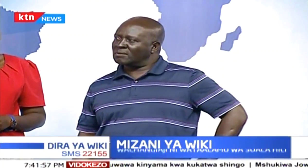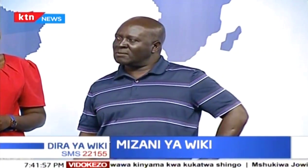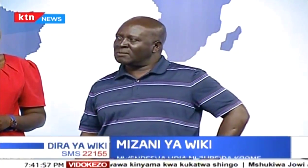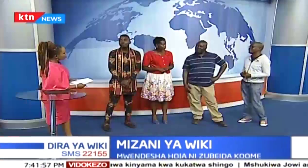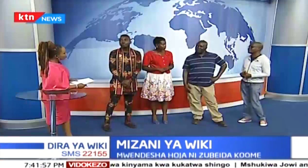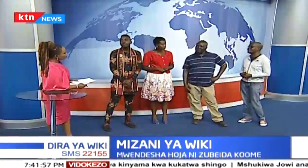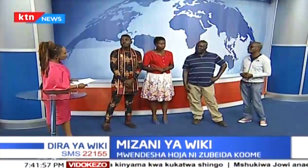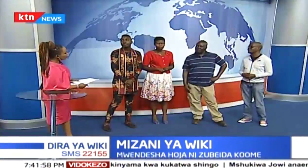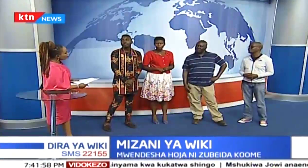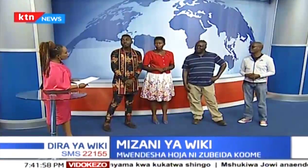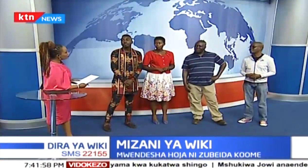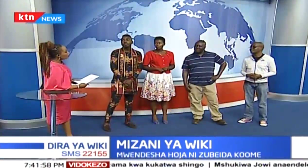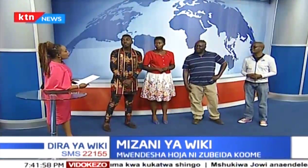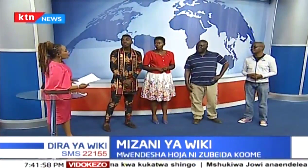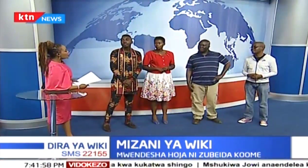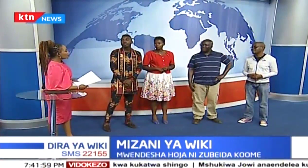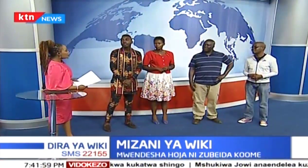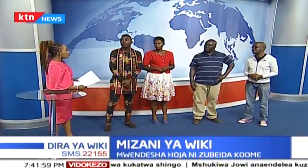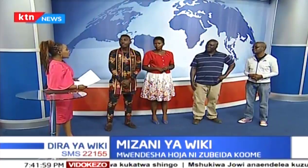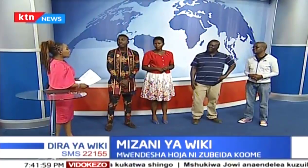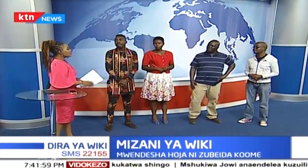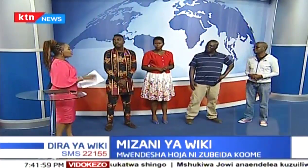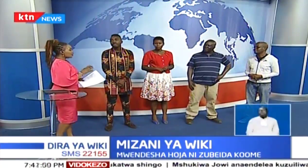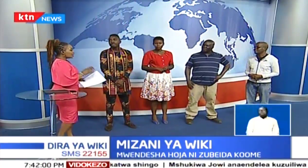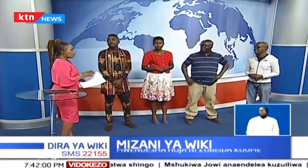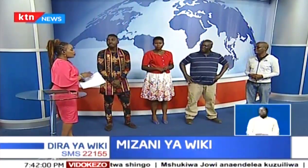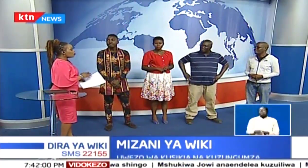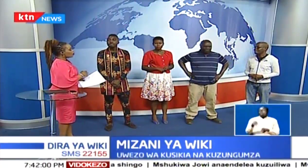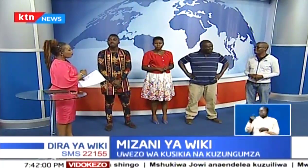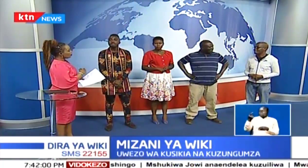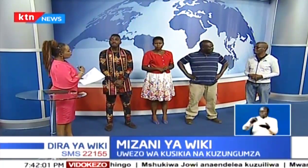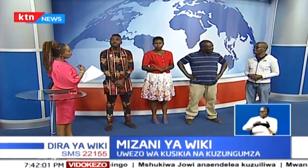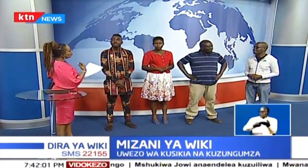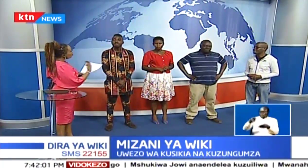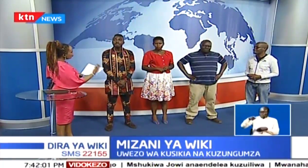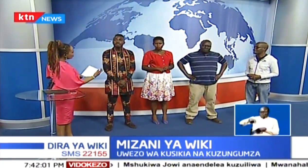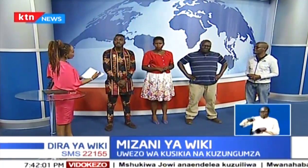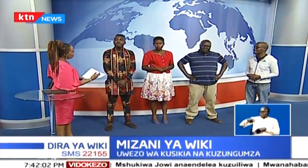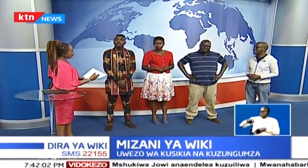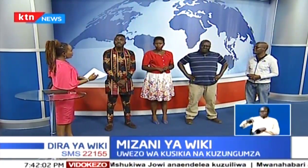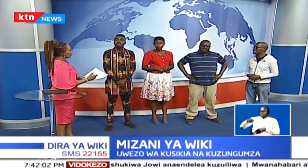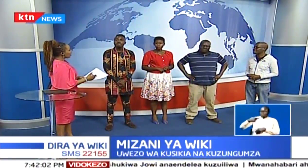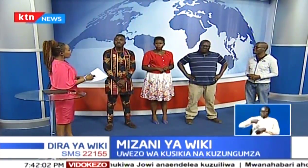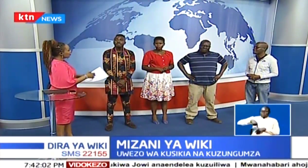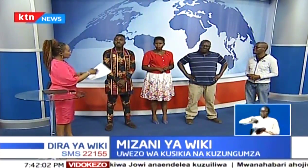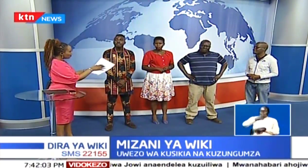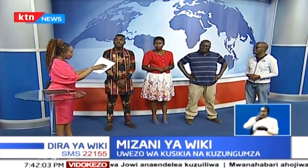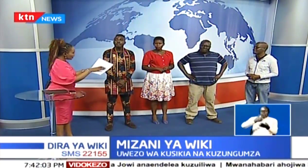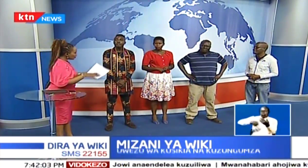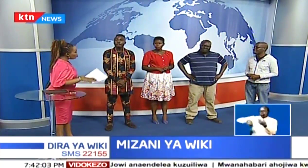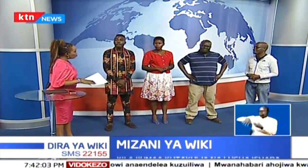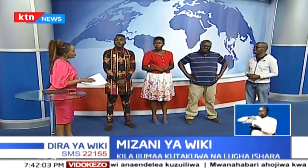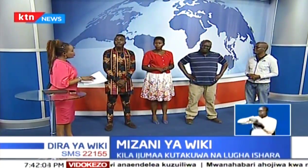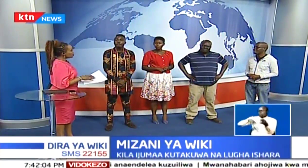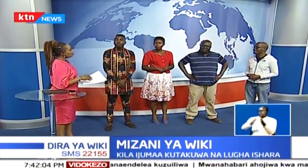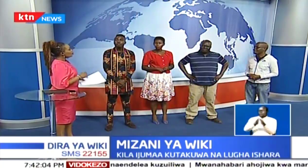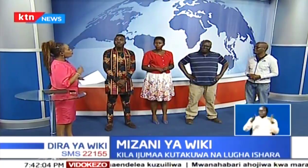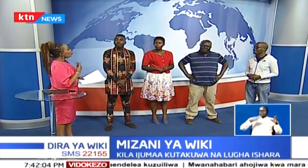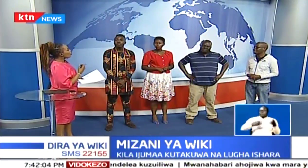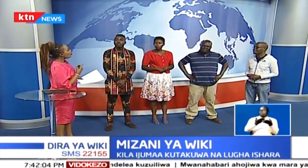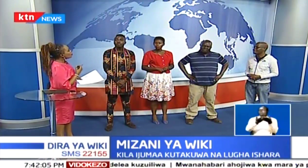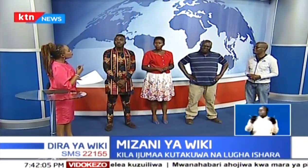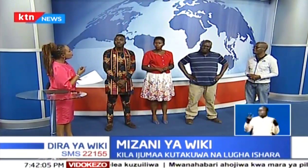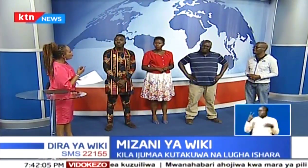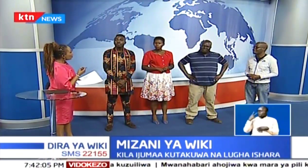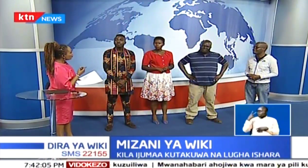kupata kazi kama hiyo katika serikali. Na katika wiki hiyo mbapo, wamekua mkitangamana na raia uko nche.